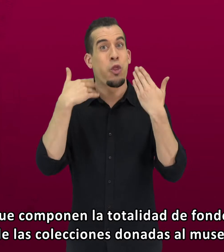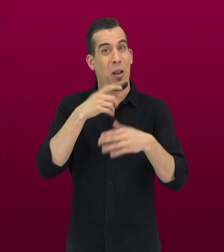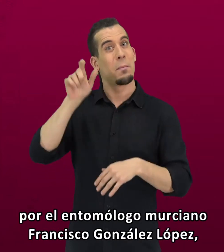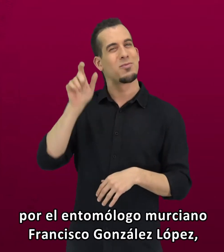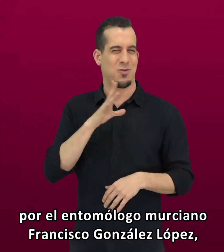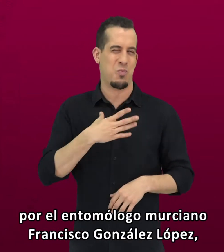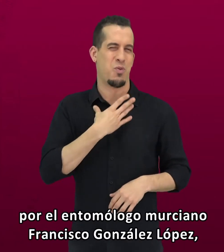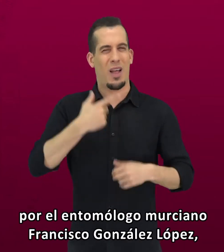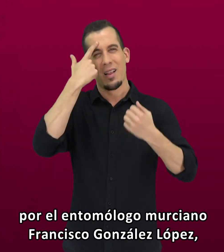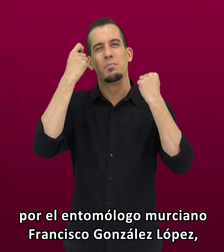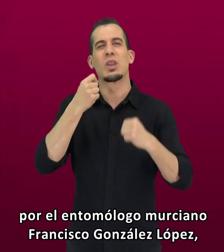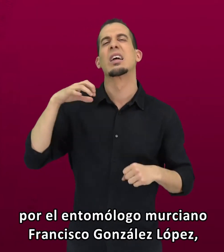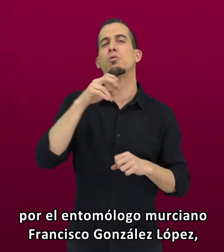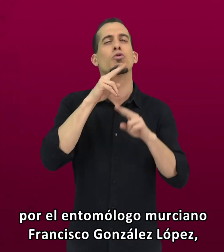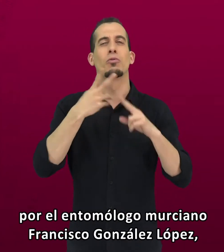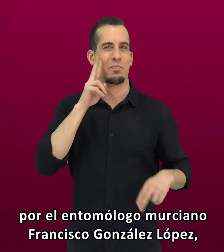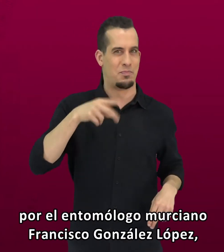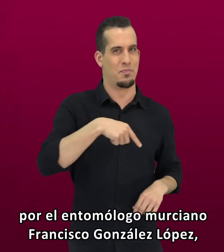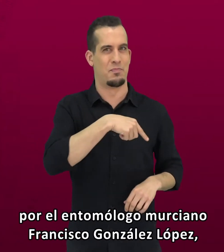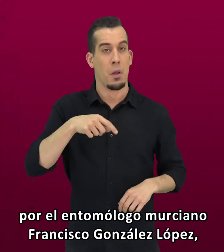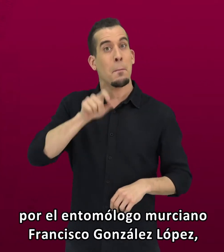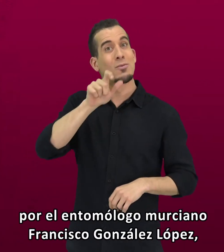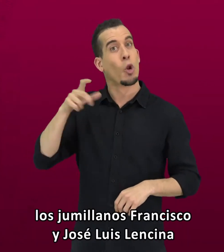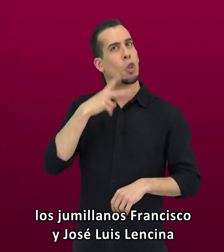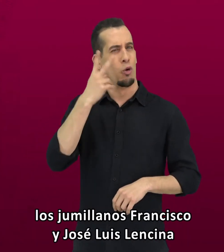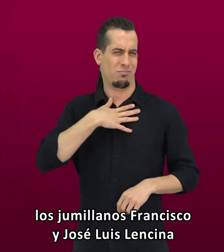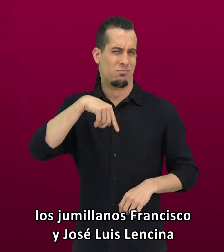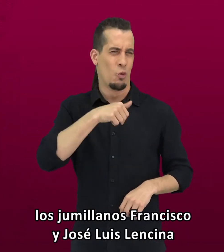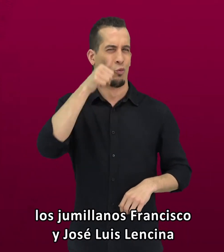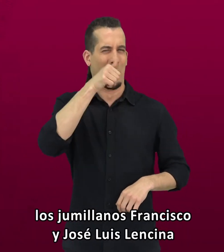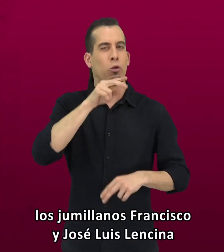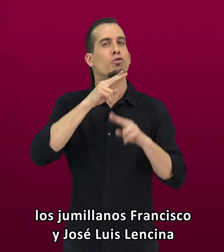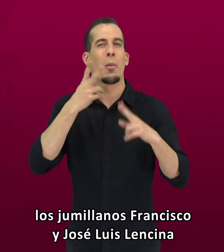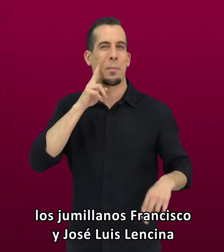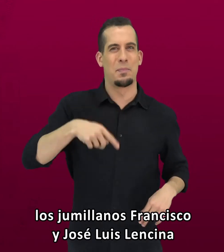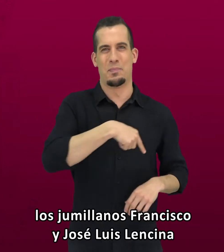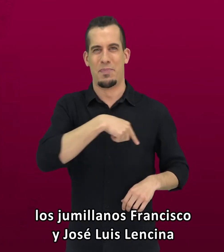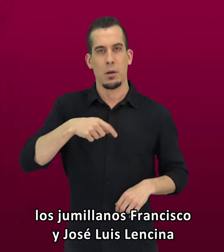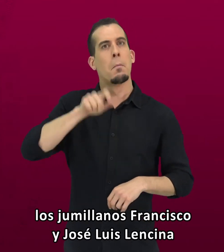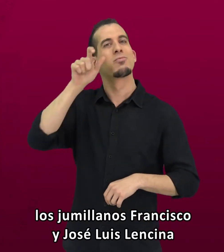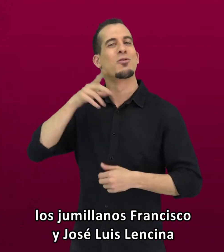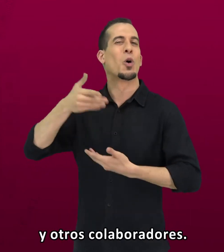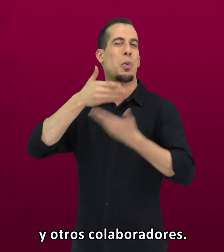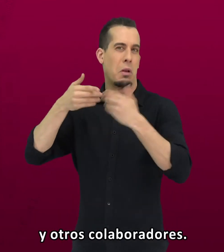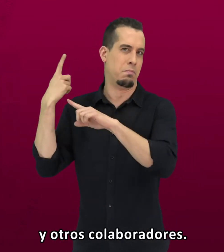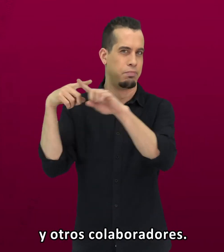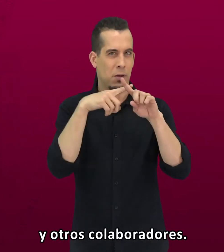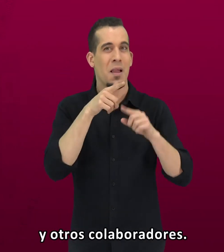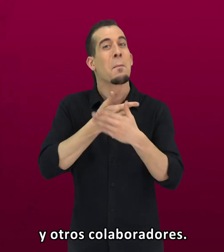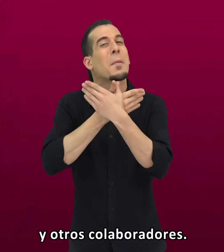museo por el entomólogo murciano Francisco González López, los jumillanos Francisco y José Luis Lencina y otros colaboradores.